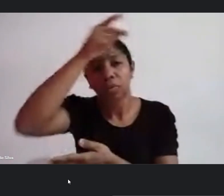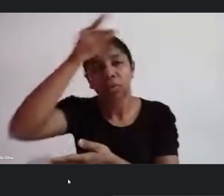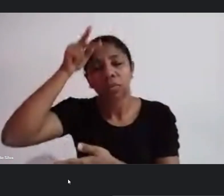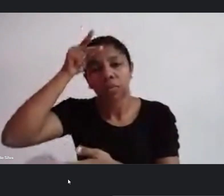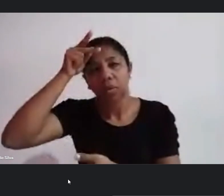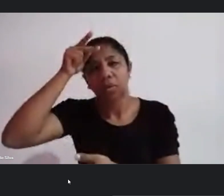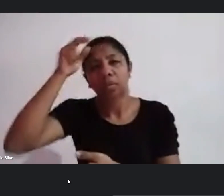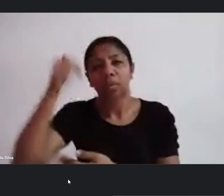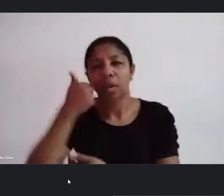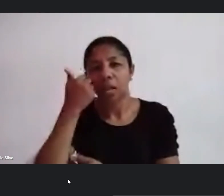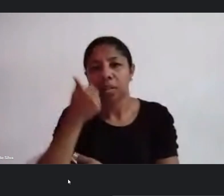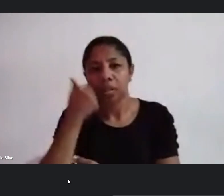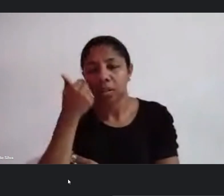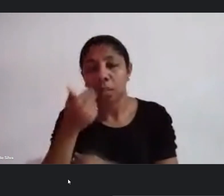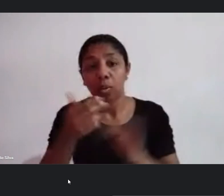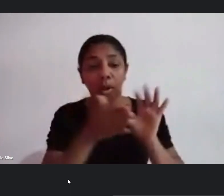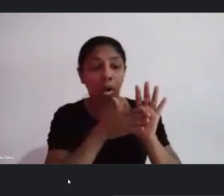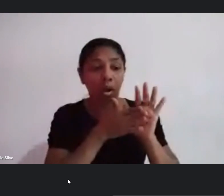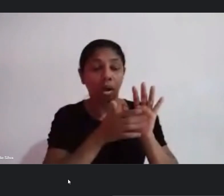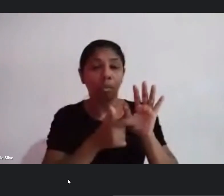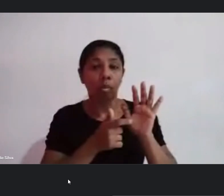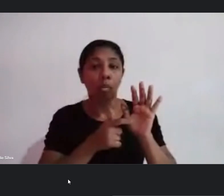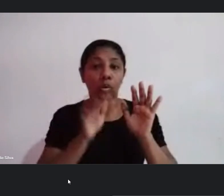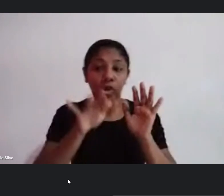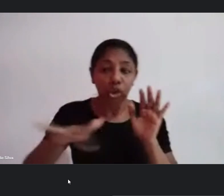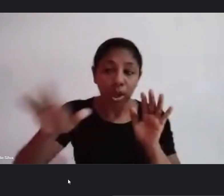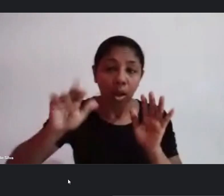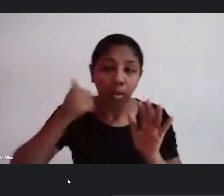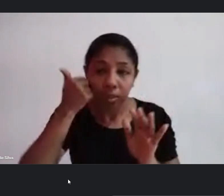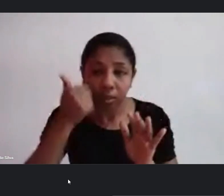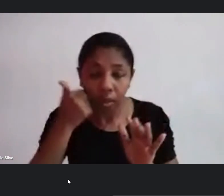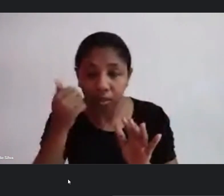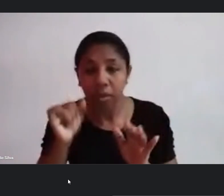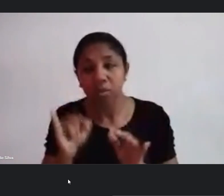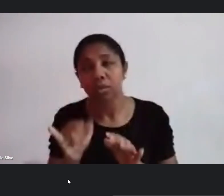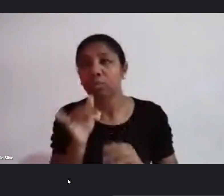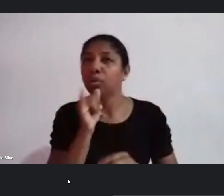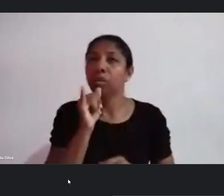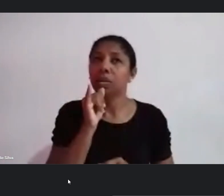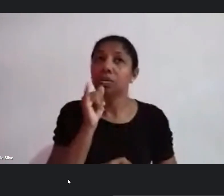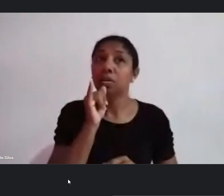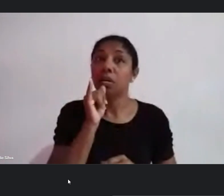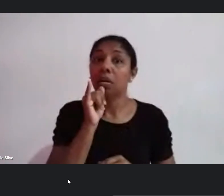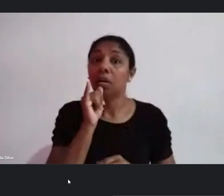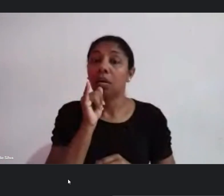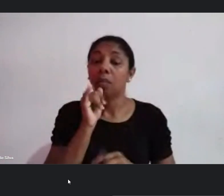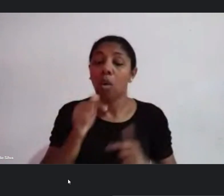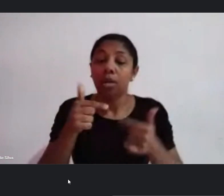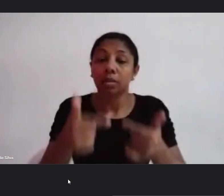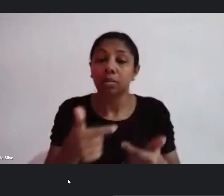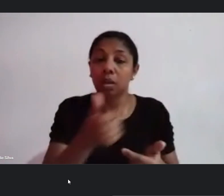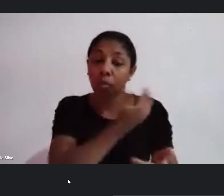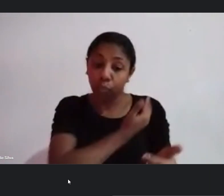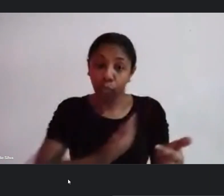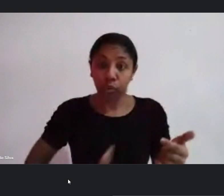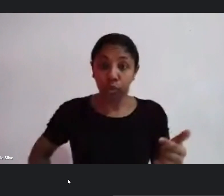que essas ações propostas são para Natal se fosse haver uma ação do estado para desenvolvimento de polo teria que ser aberto para qualquer